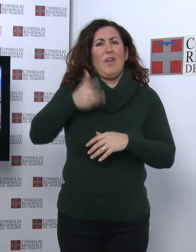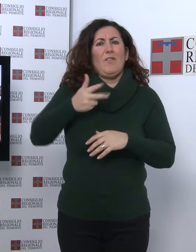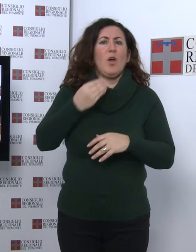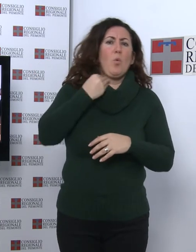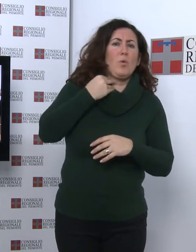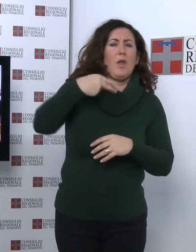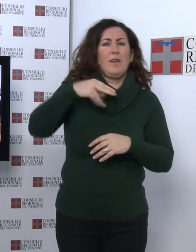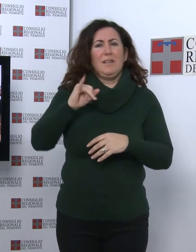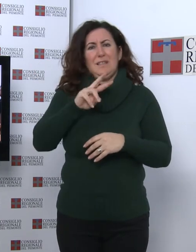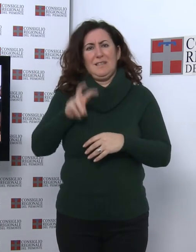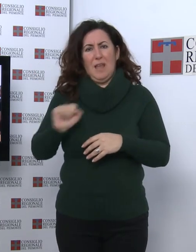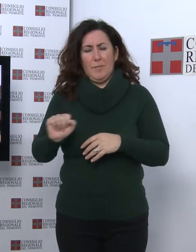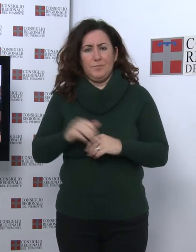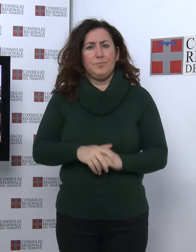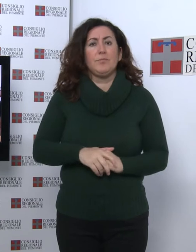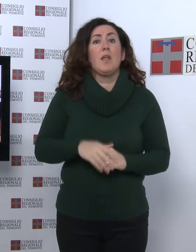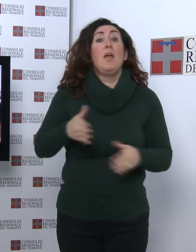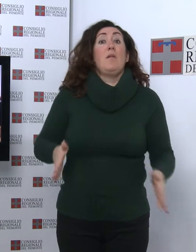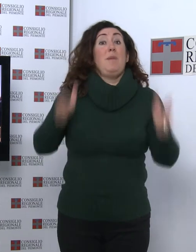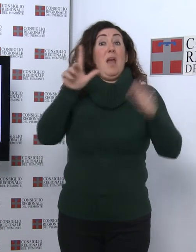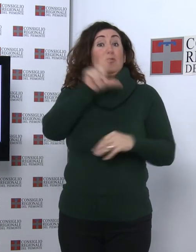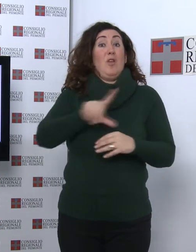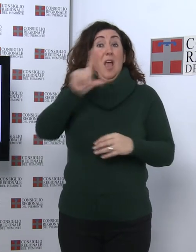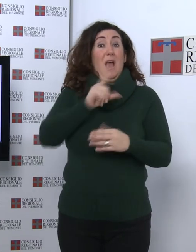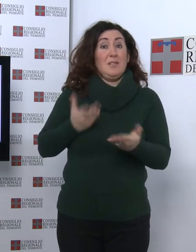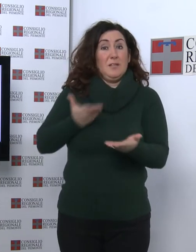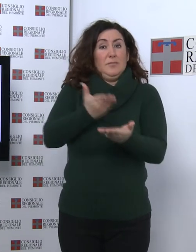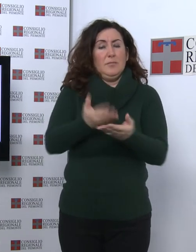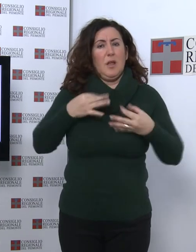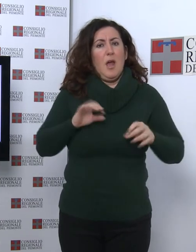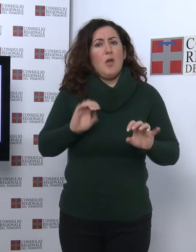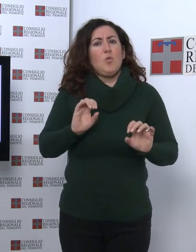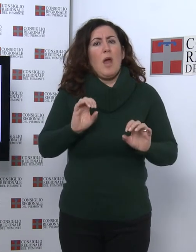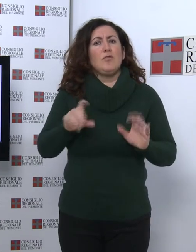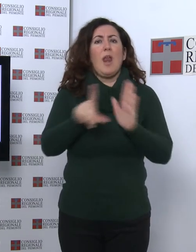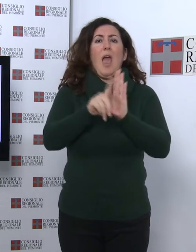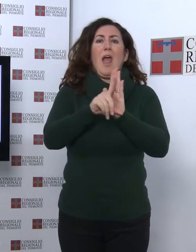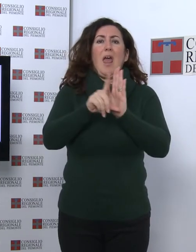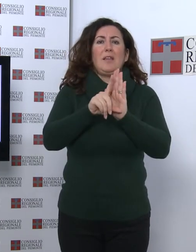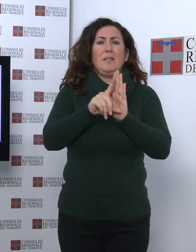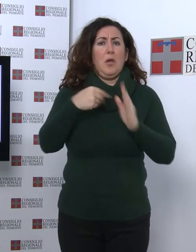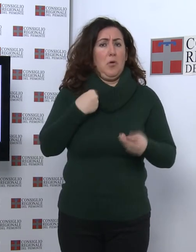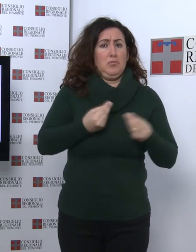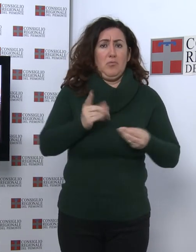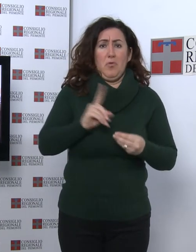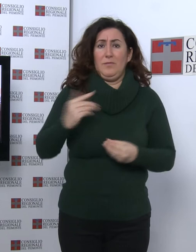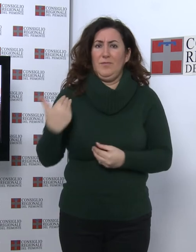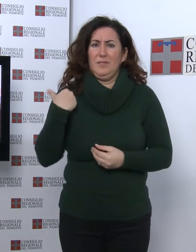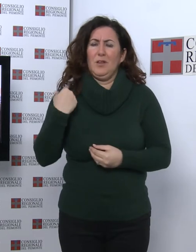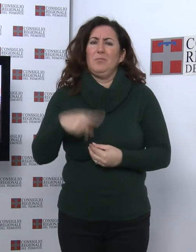Presentato a Palazzo Lascaris il progetto di educazione alla legalità Non Gioco-Vinco iniziativa contro il gioco d'azzarto rivolta alle scuole